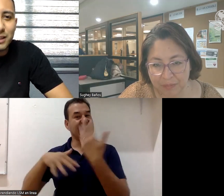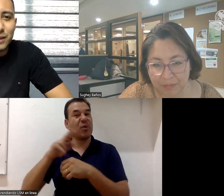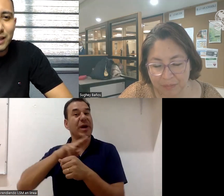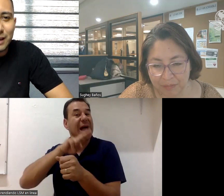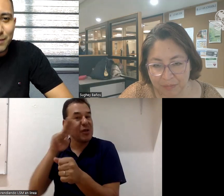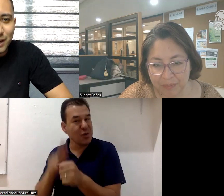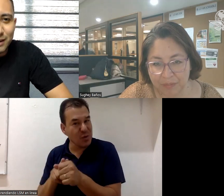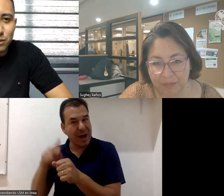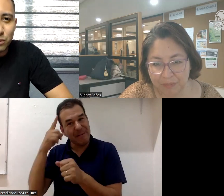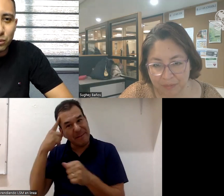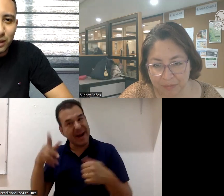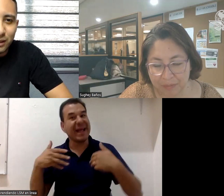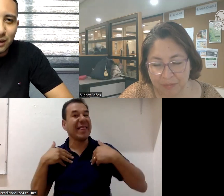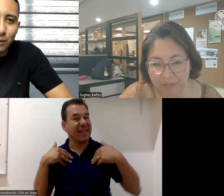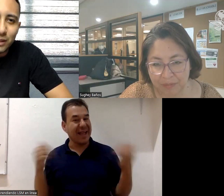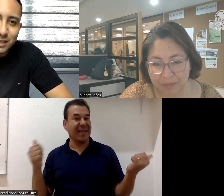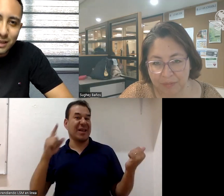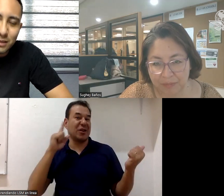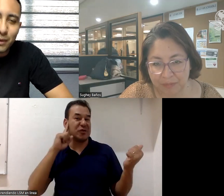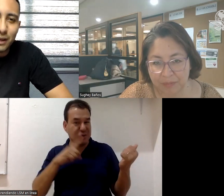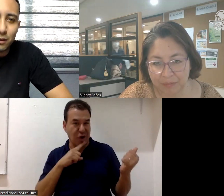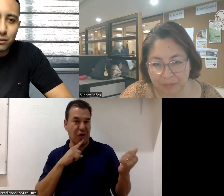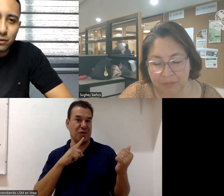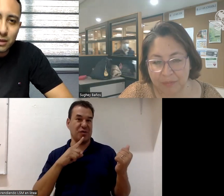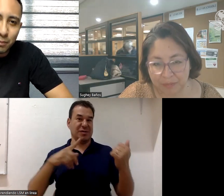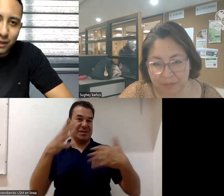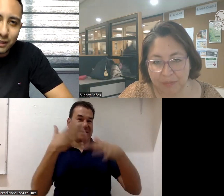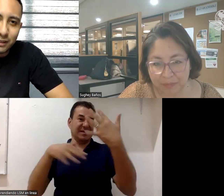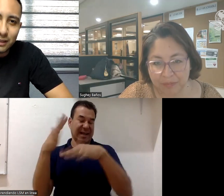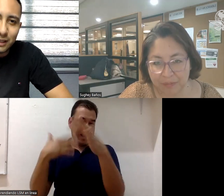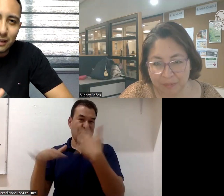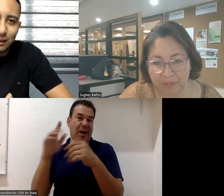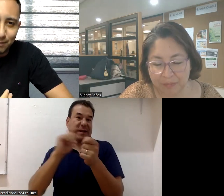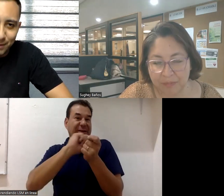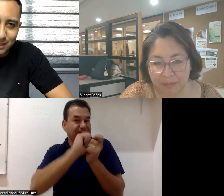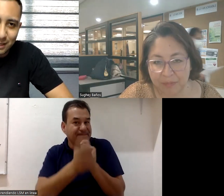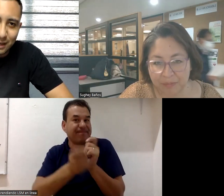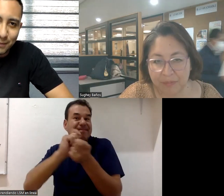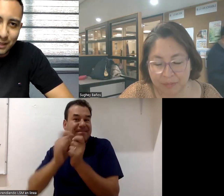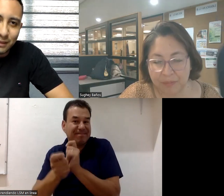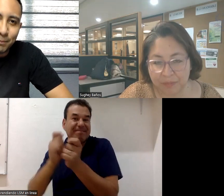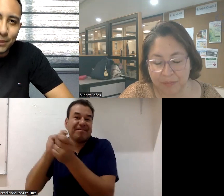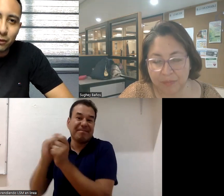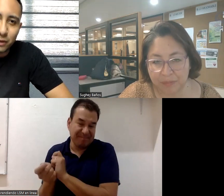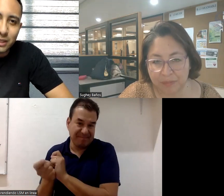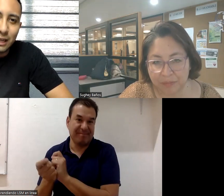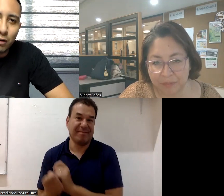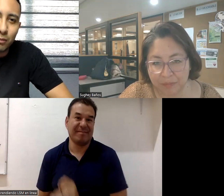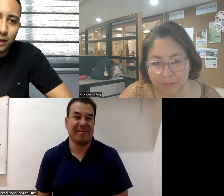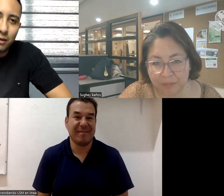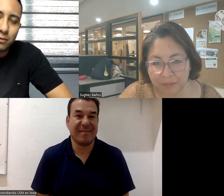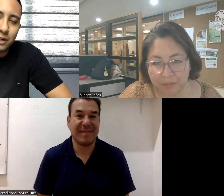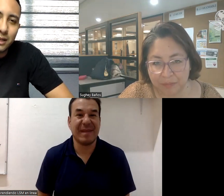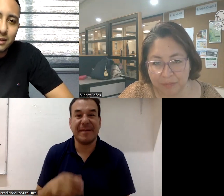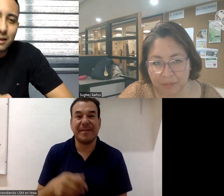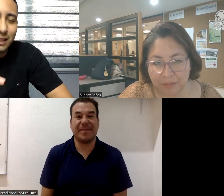debe de cambiar a la estructura de lengua de señas para que los órganos la puedan entender más claramente entonces ahí lo complicado en el musical es hacer la